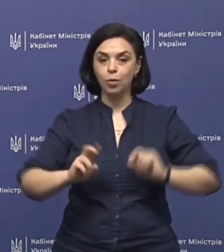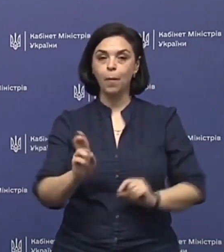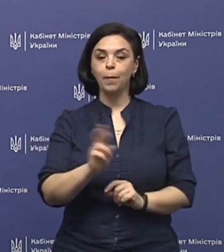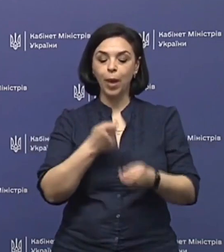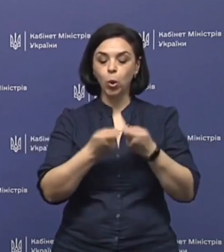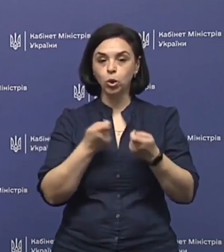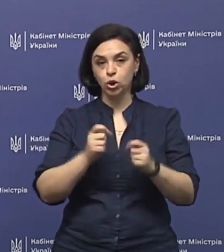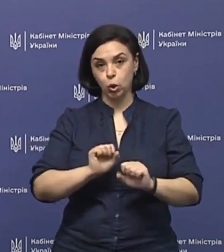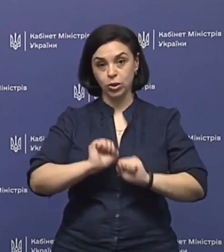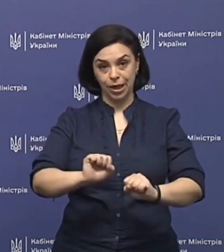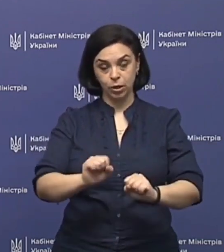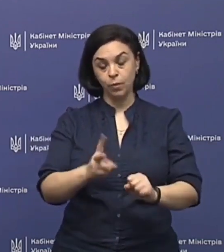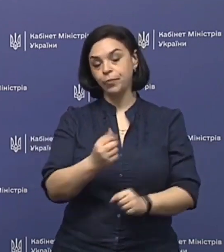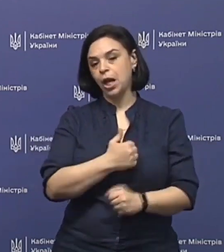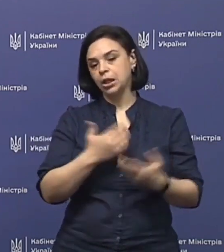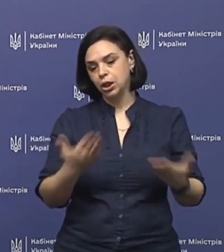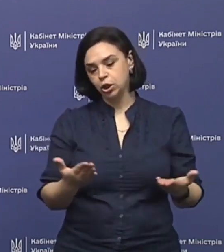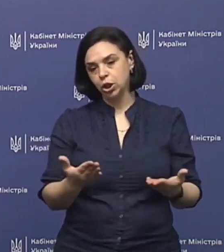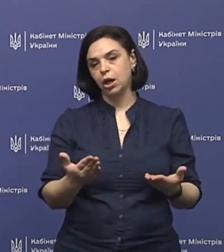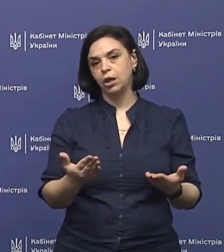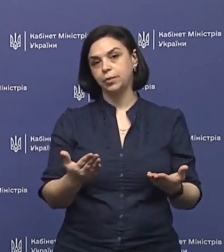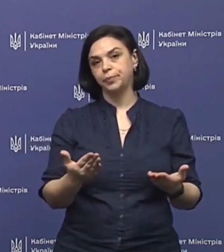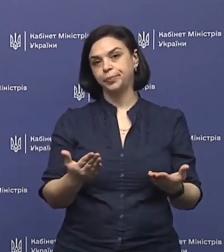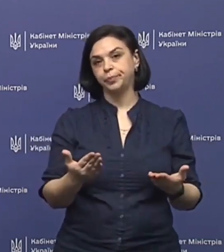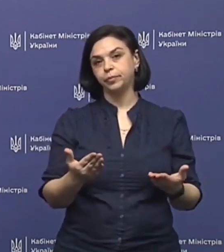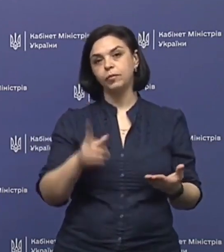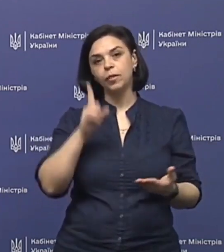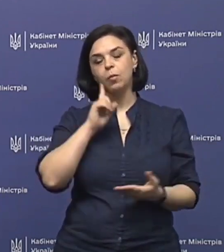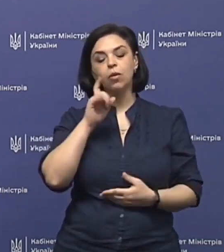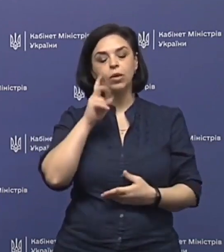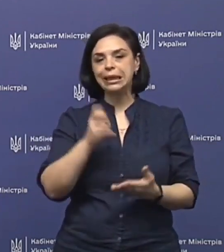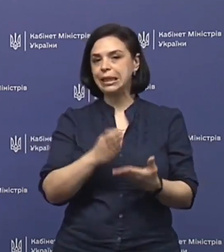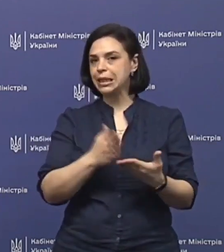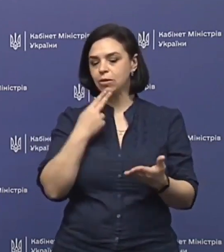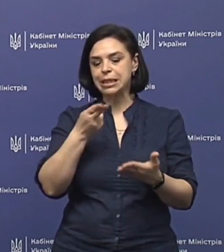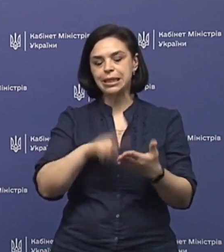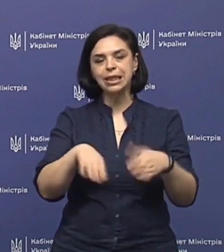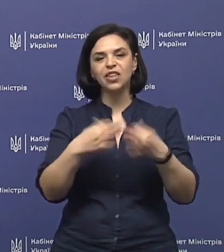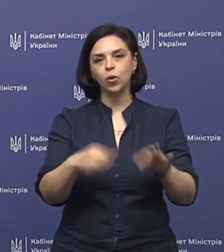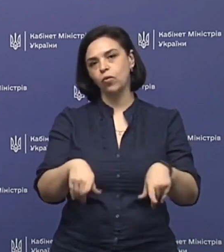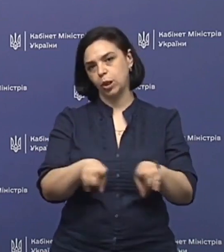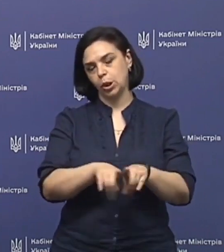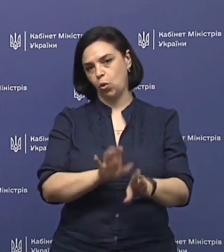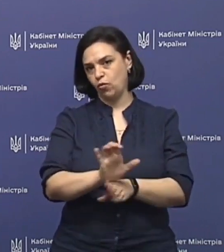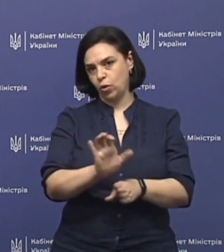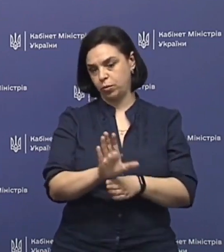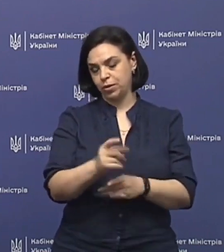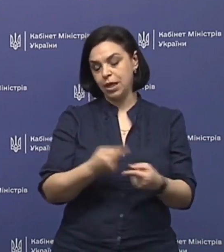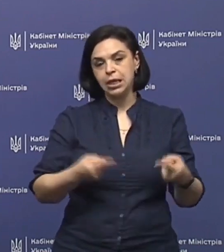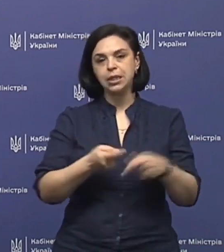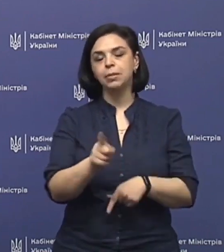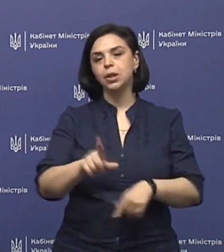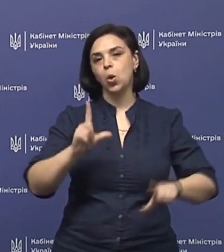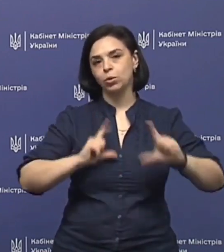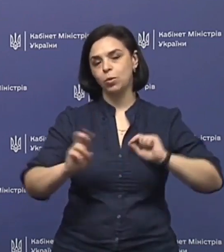біологічного захисту, на жаль, доки в Україні не існує сертифікованого такого виробництва, саме